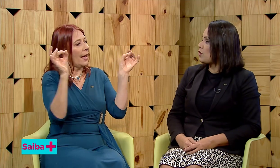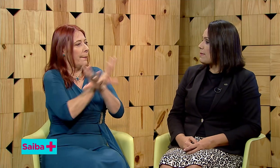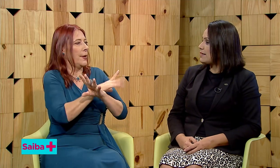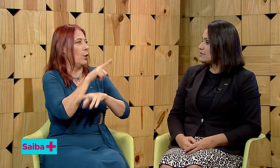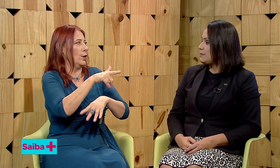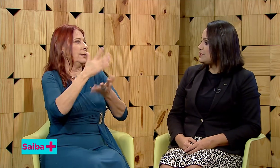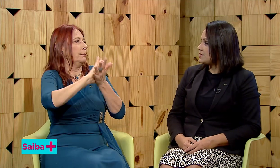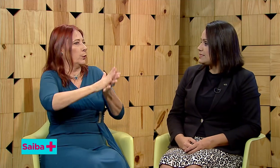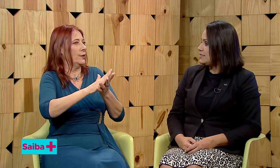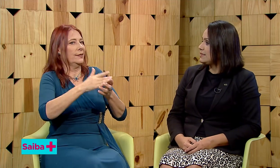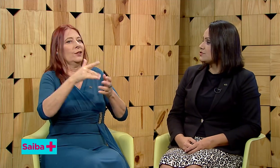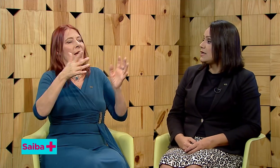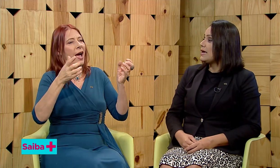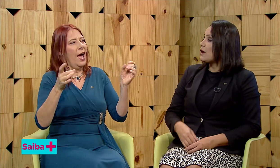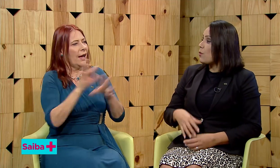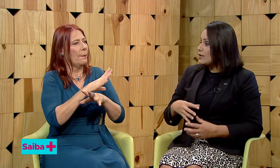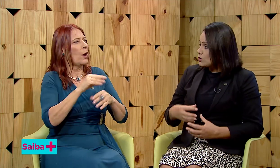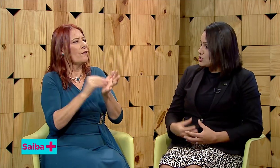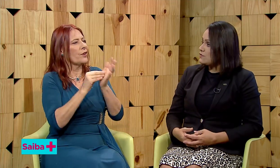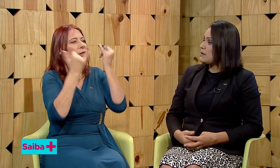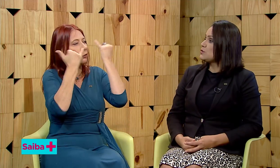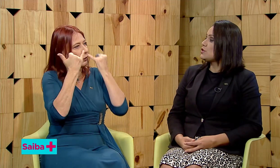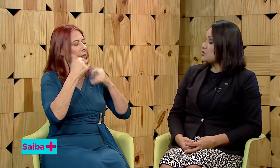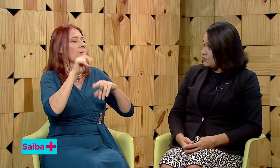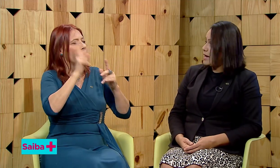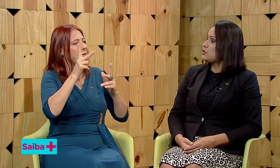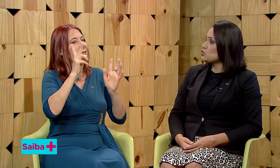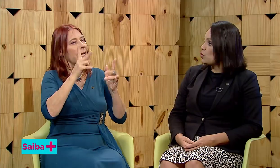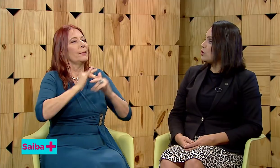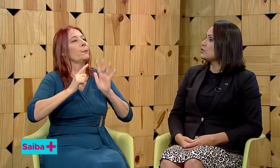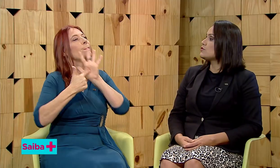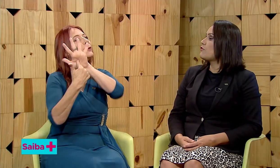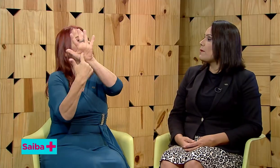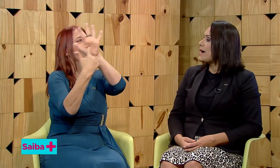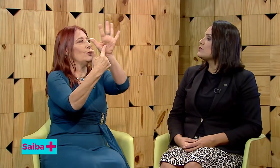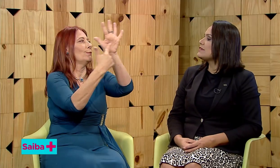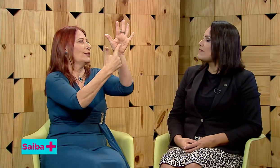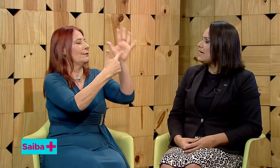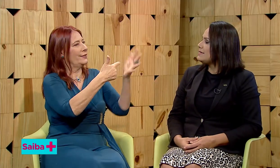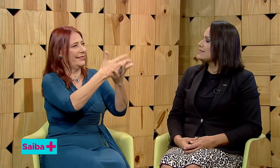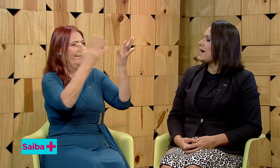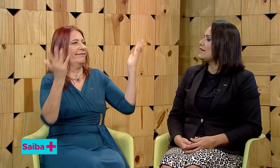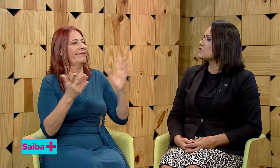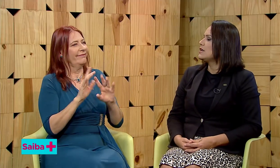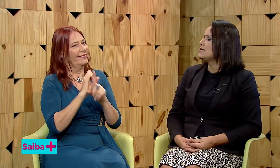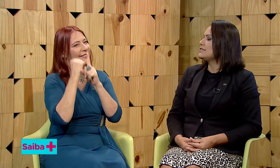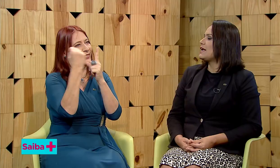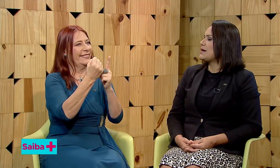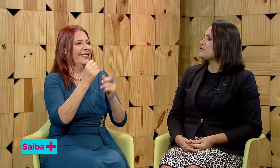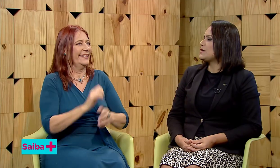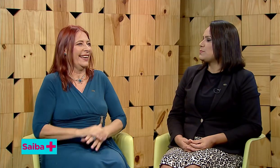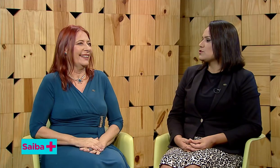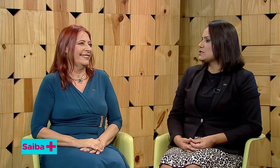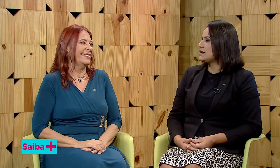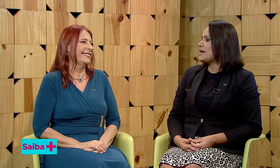formados em medicina. Quando nós tivermos surdos formados em várias áreas, será mais fácil para a sociedade